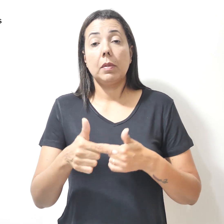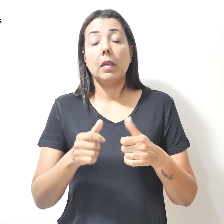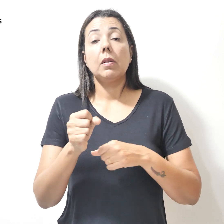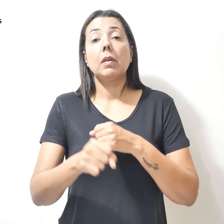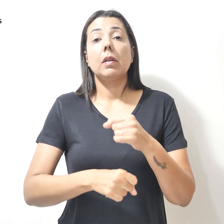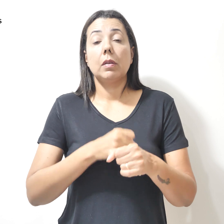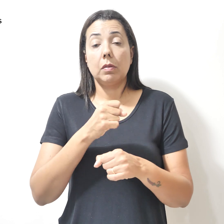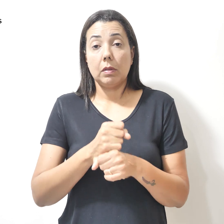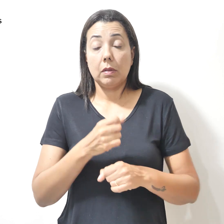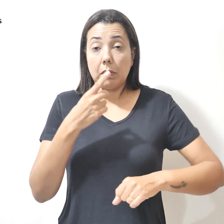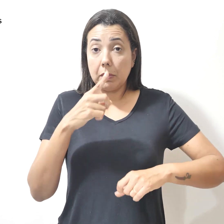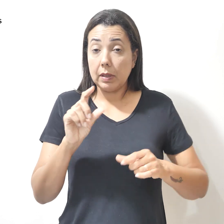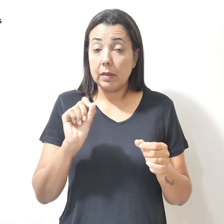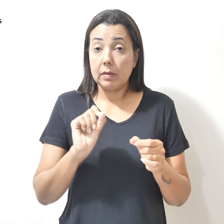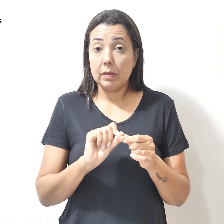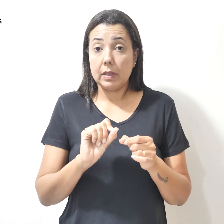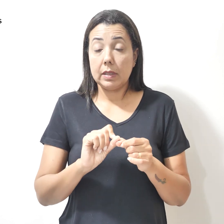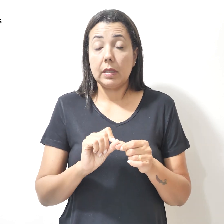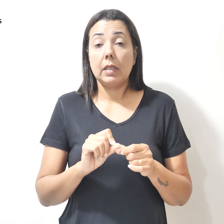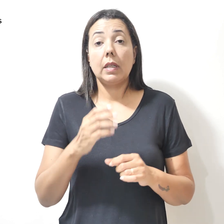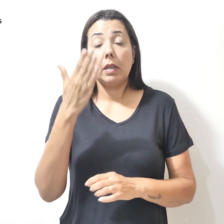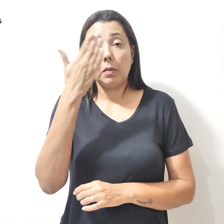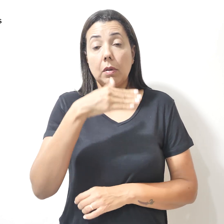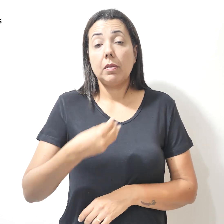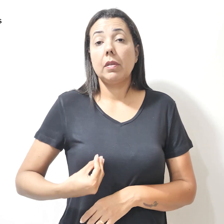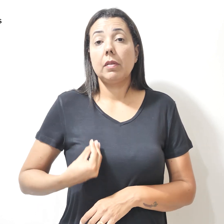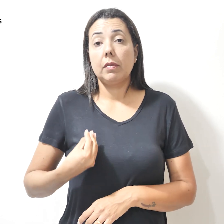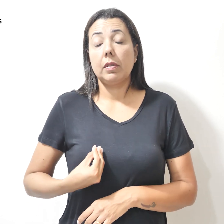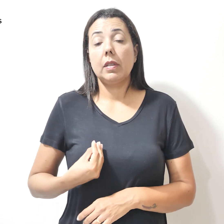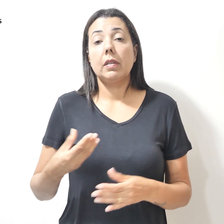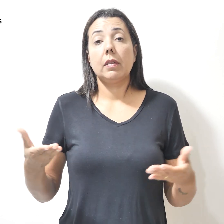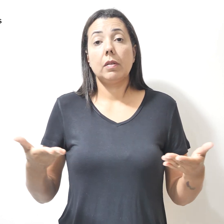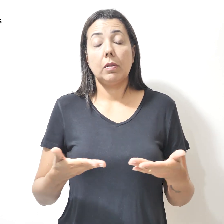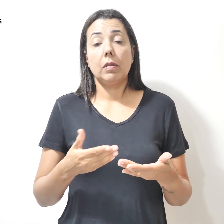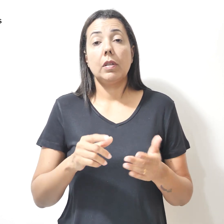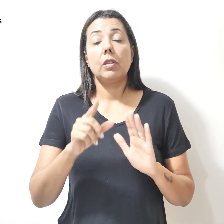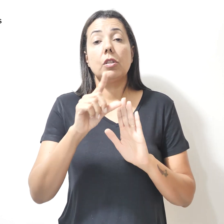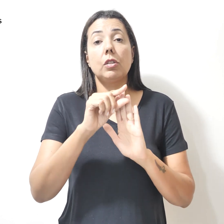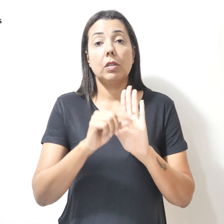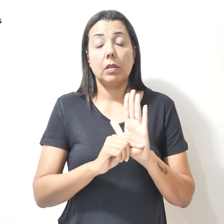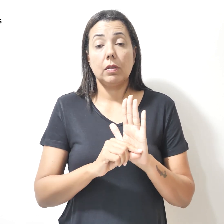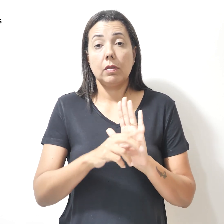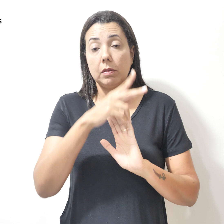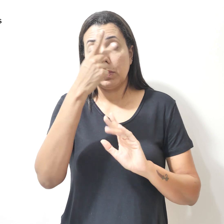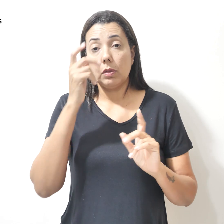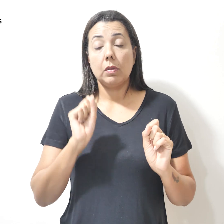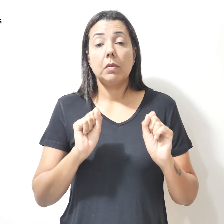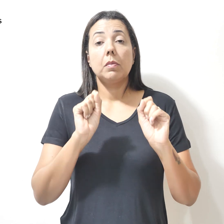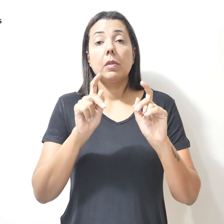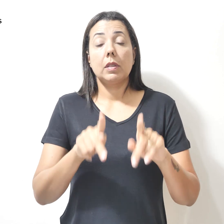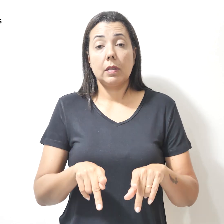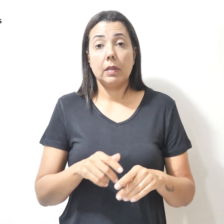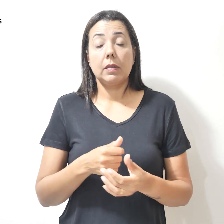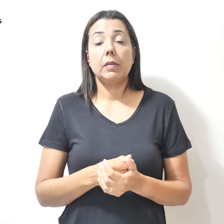Para realizar a prova de vida por meio digital, os aposentados e pensionistas